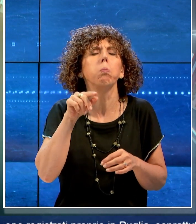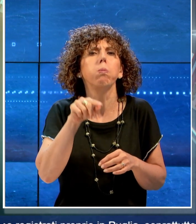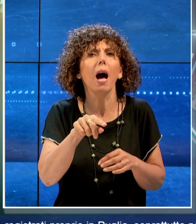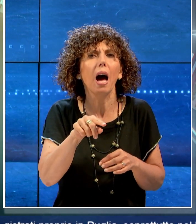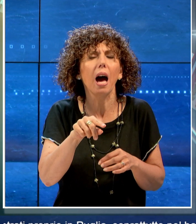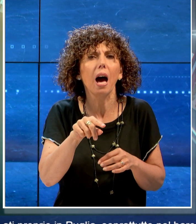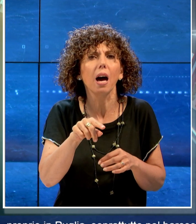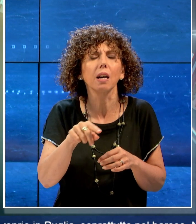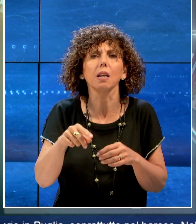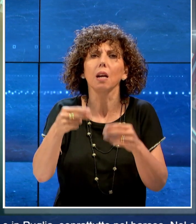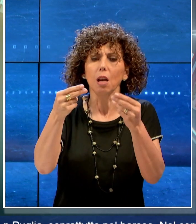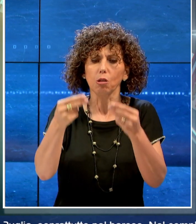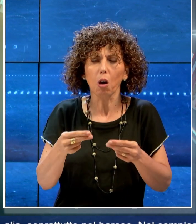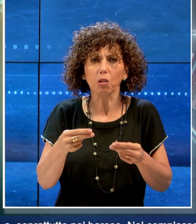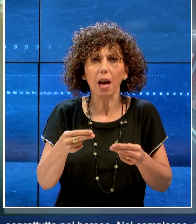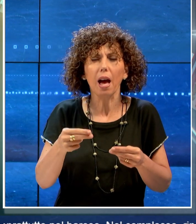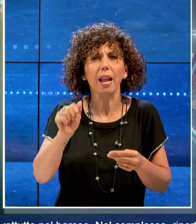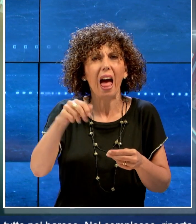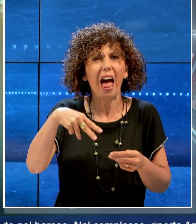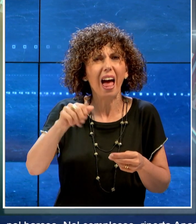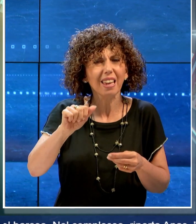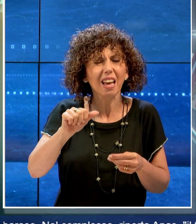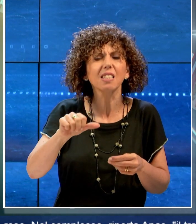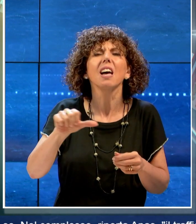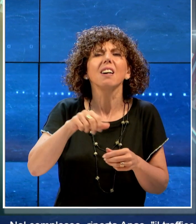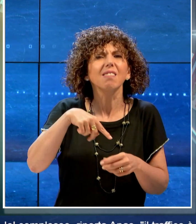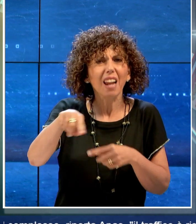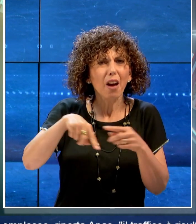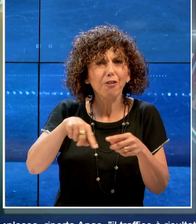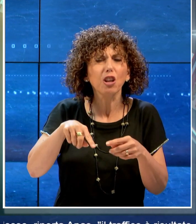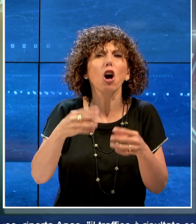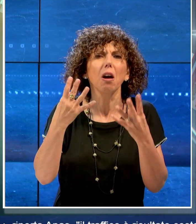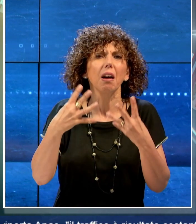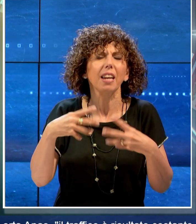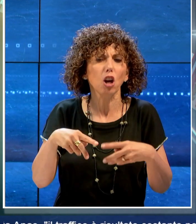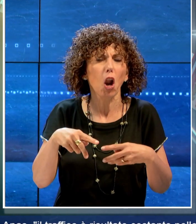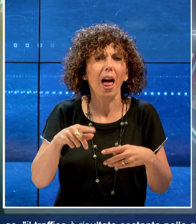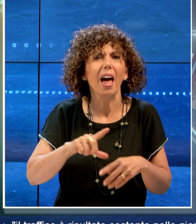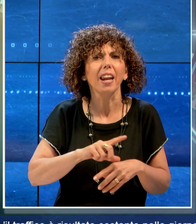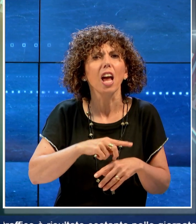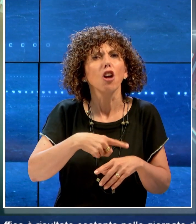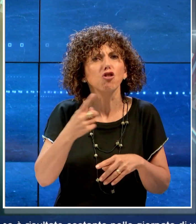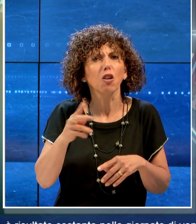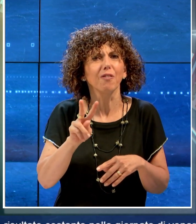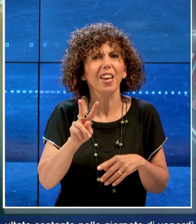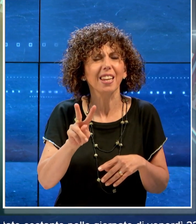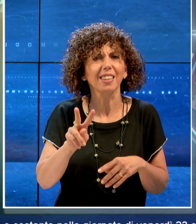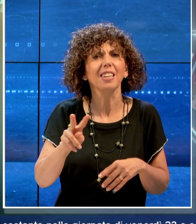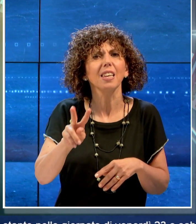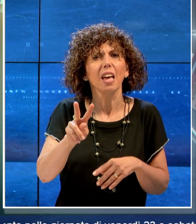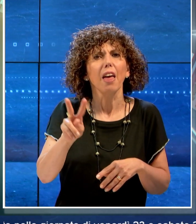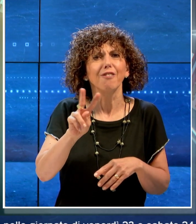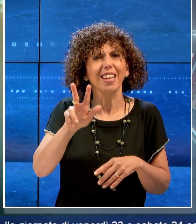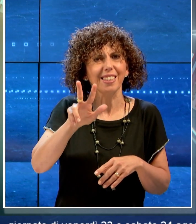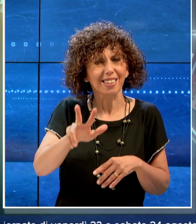Nel complesso, riporta Anas, il traffico è risultato costante nelle giornate di venerdì 23